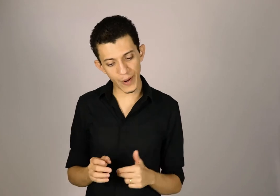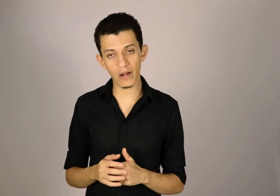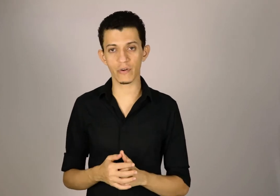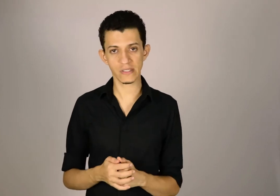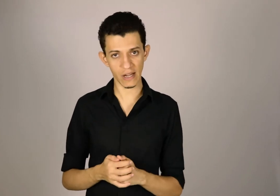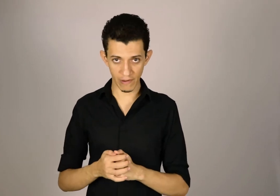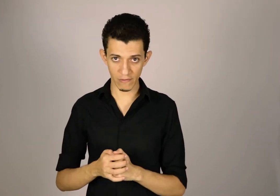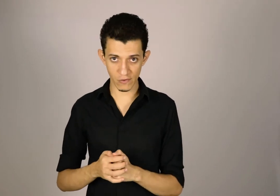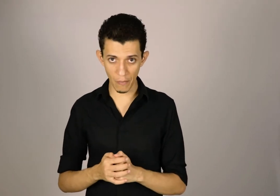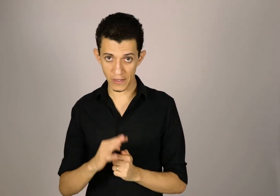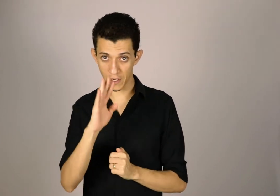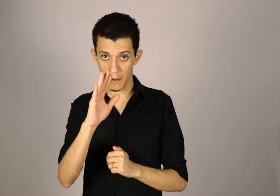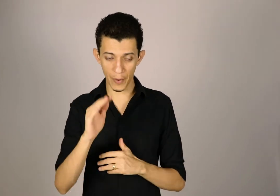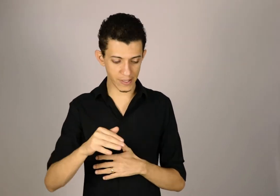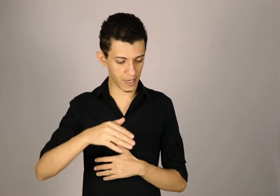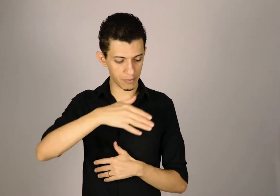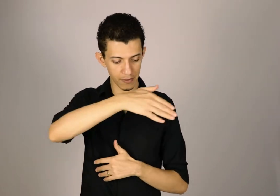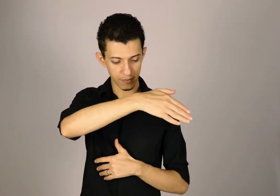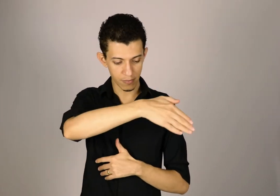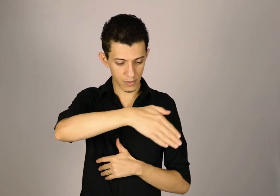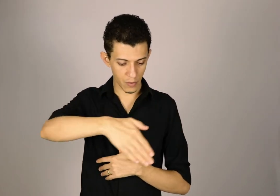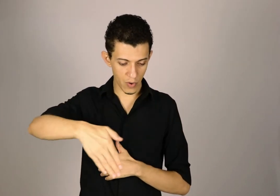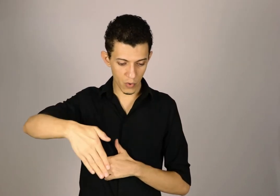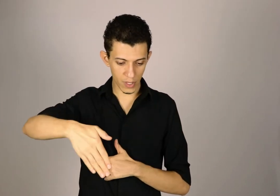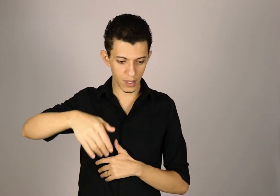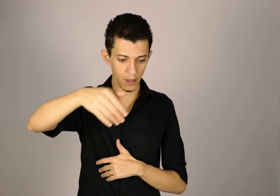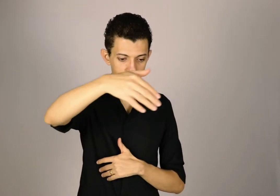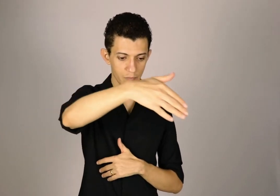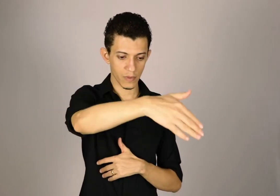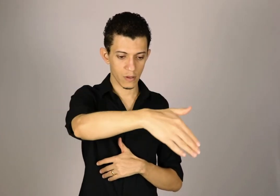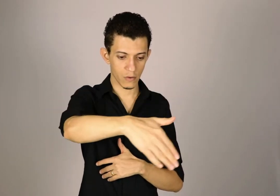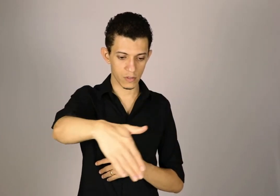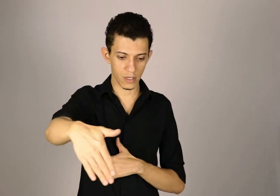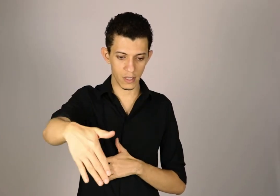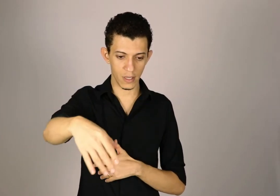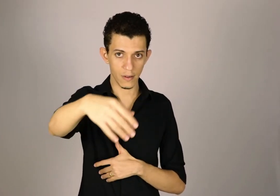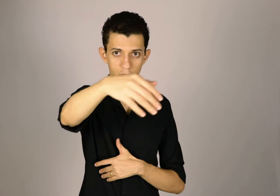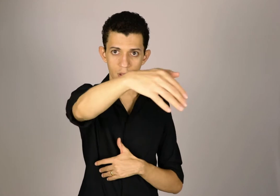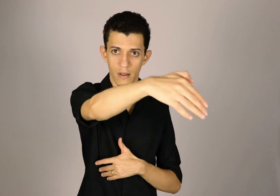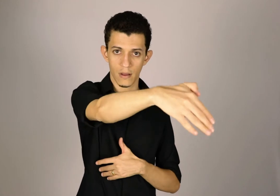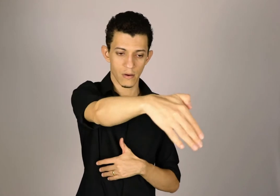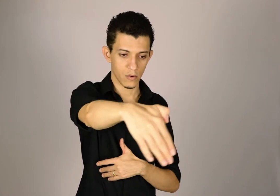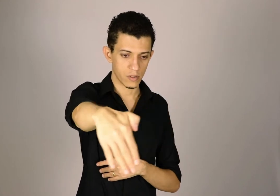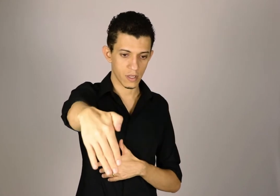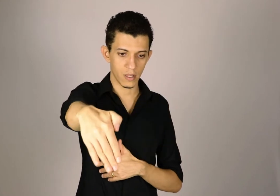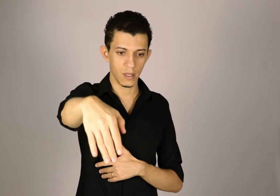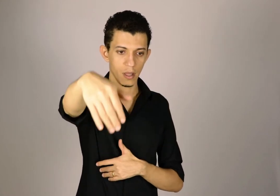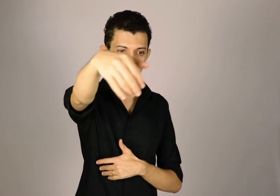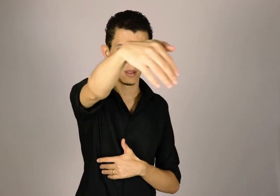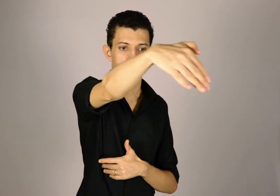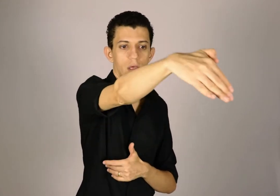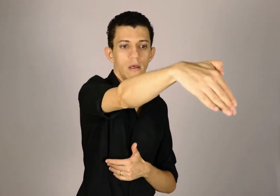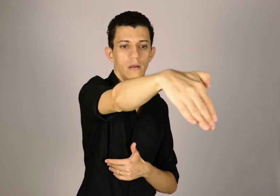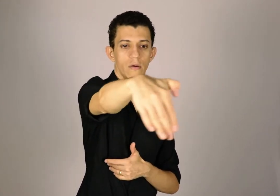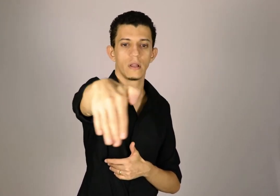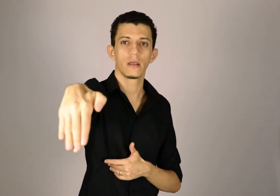ele, eu vou descrever ele visualmente. Por exemplo, uma rua aqui, outra aqui, outra aqui e outra aqui.